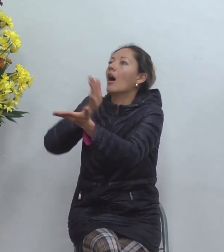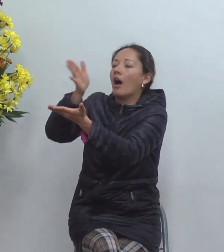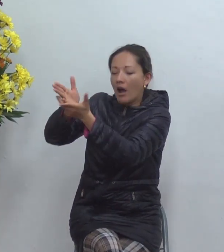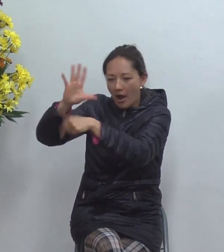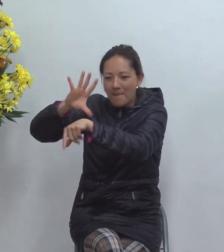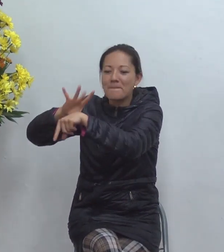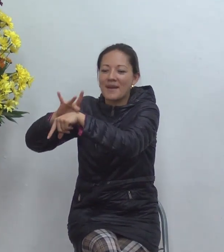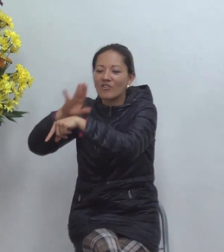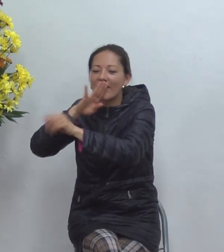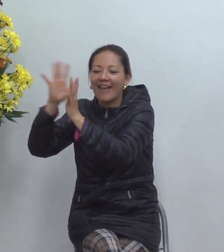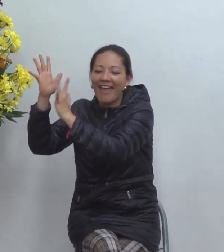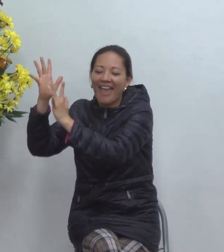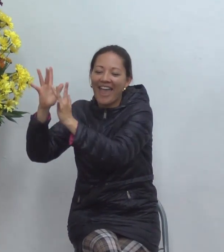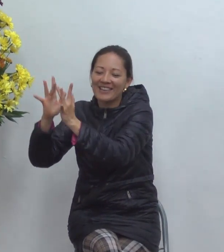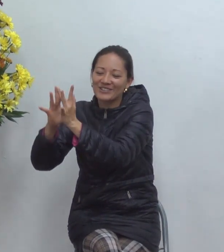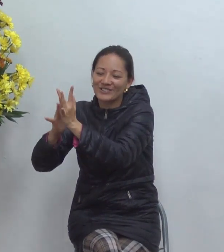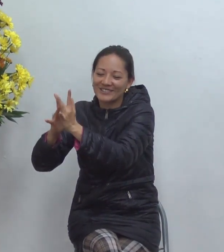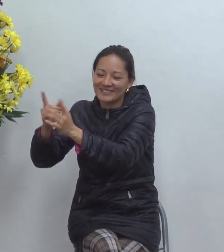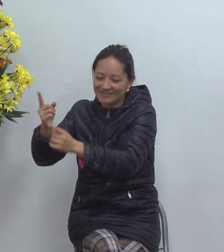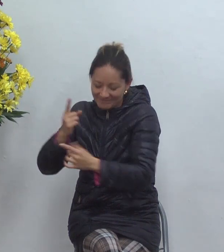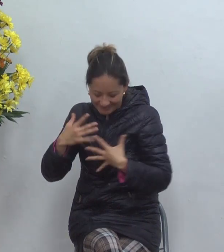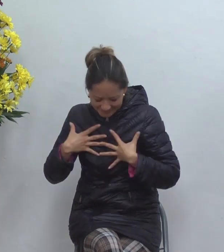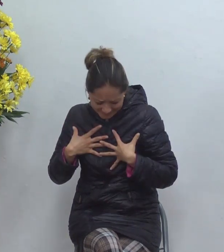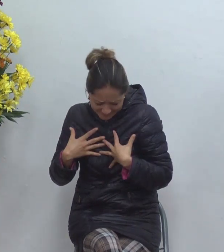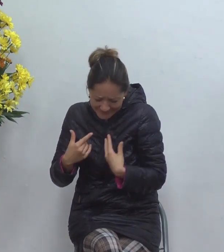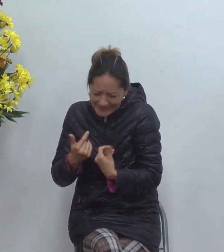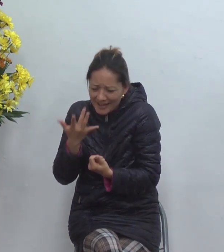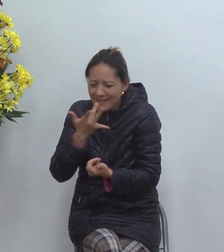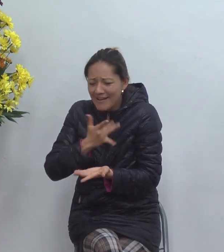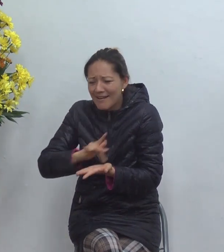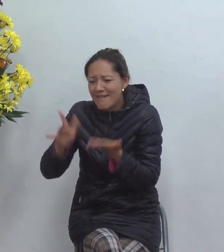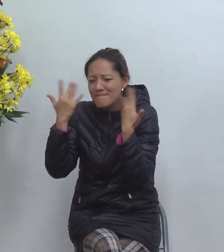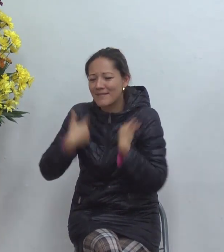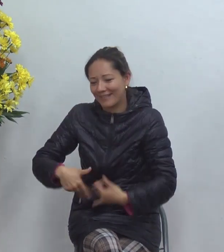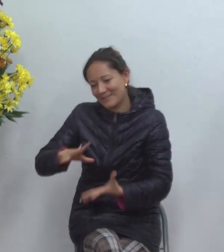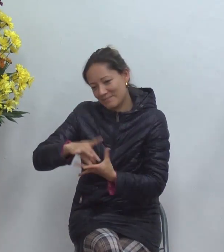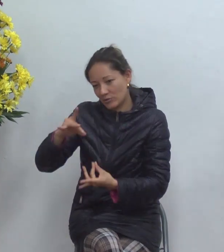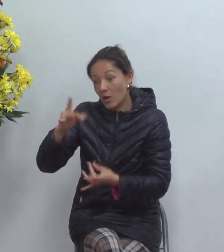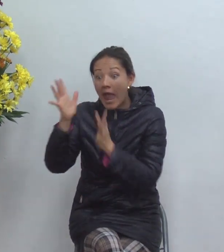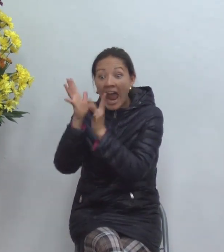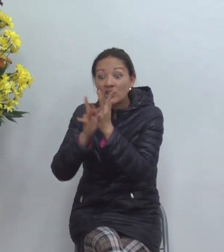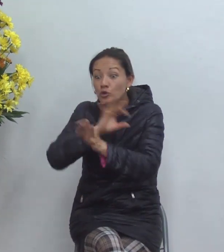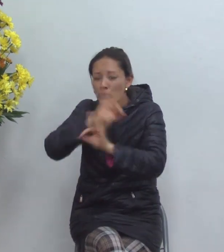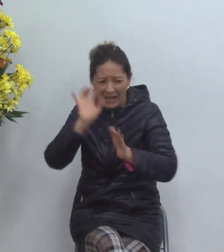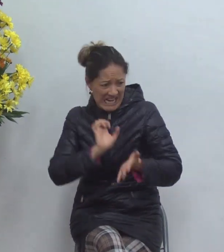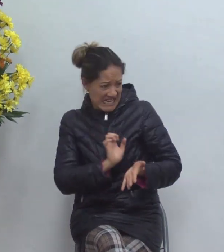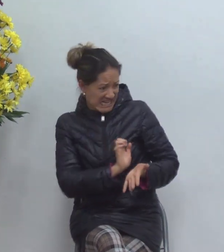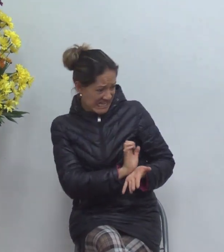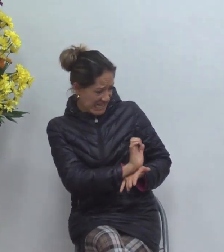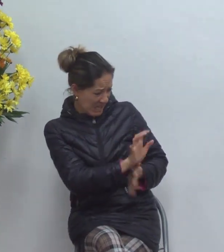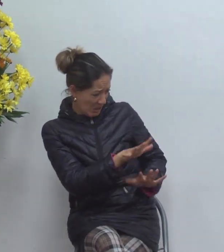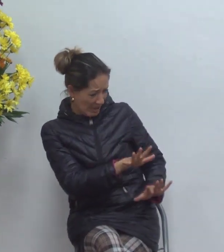él no nos echa fuera jamás mire lo que con cada persona de la Biblia